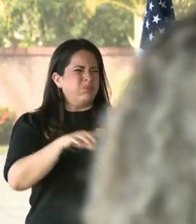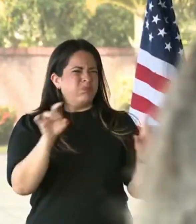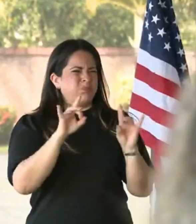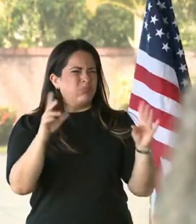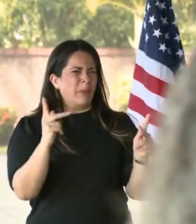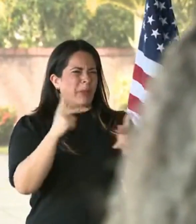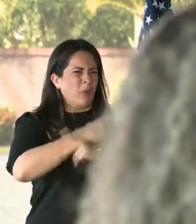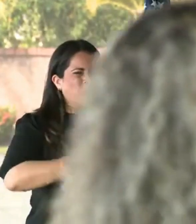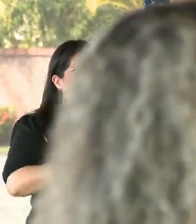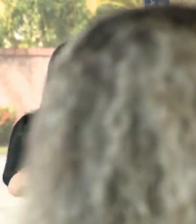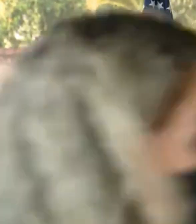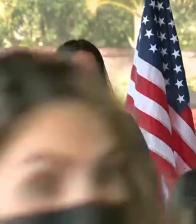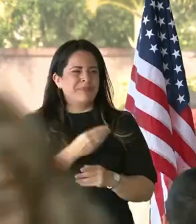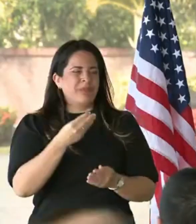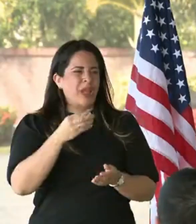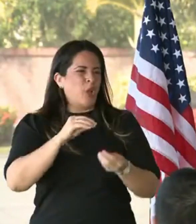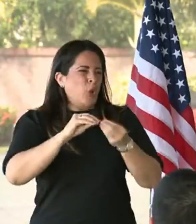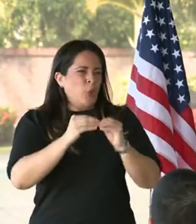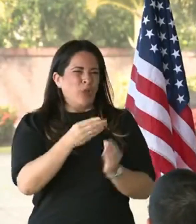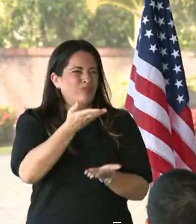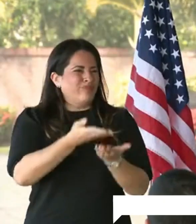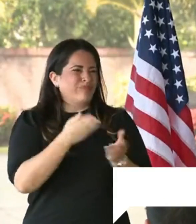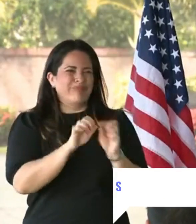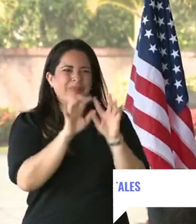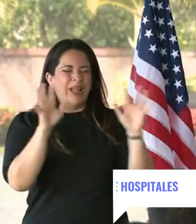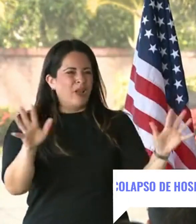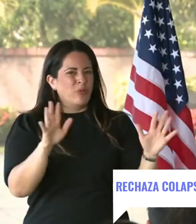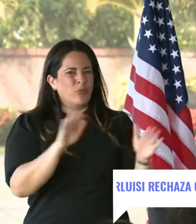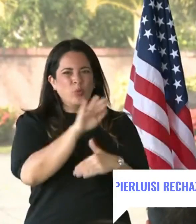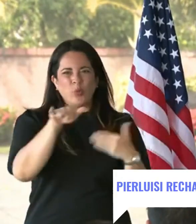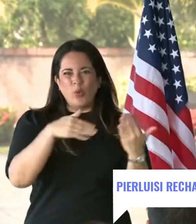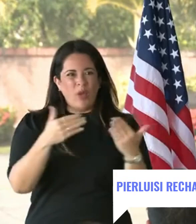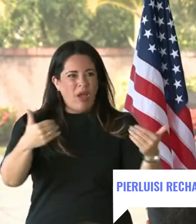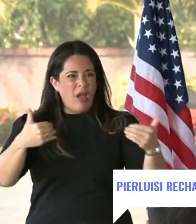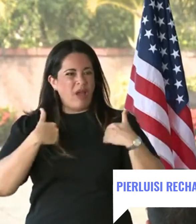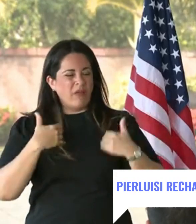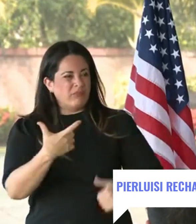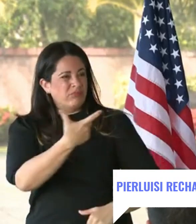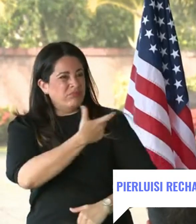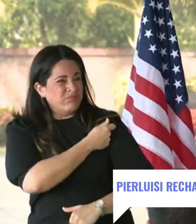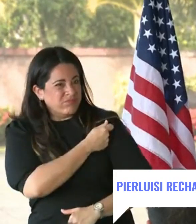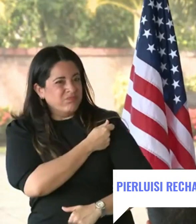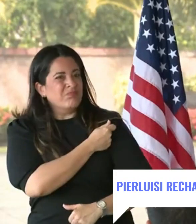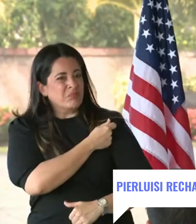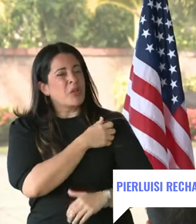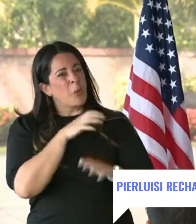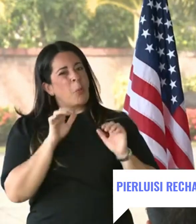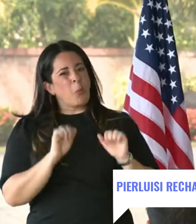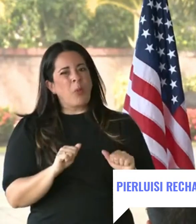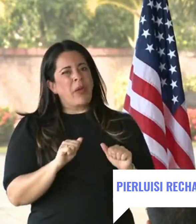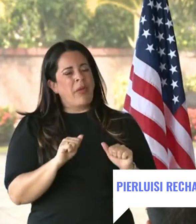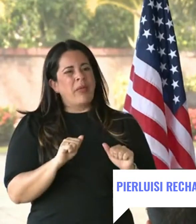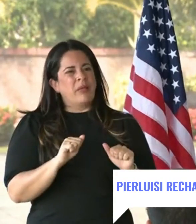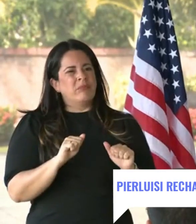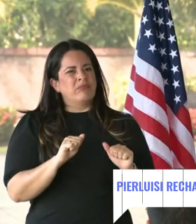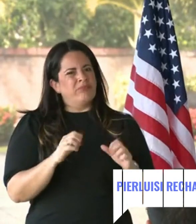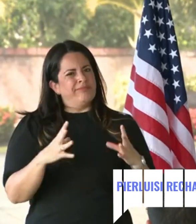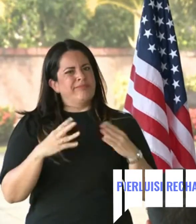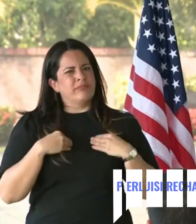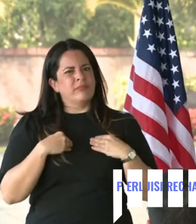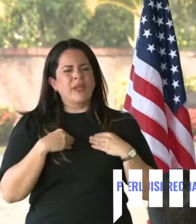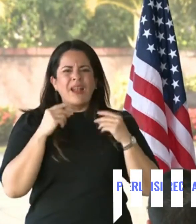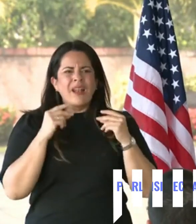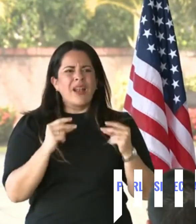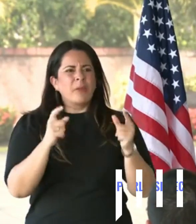conferencia de prensa en la que nuevamente rechazó que los hospitales estén cerca del colapso aunque sí reconoció que